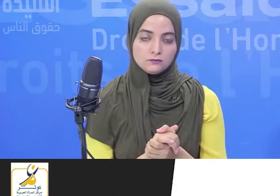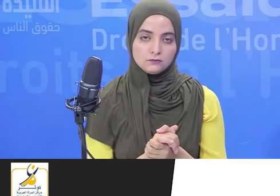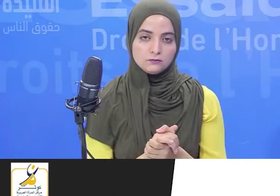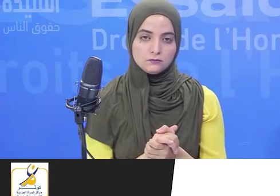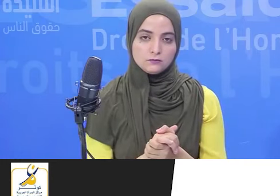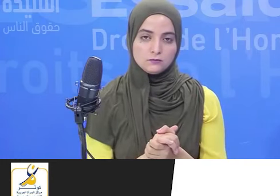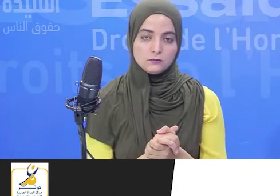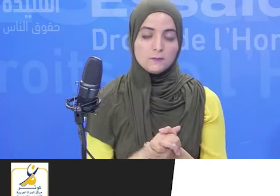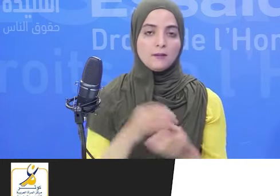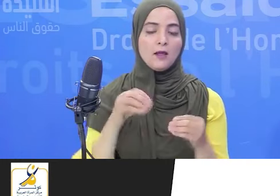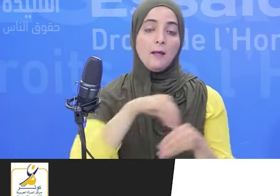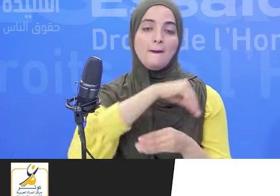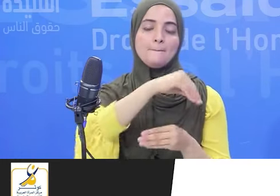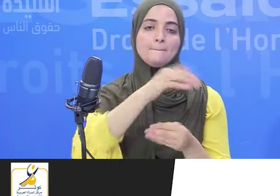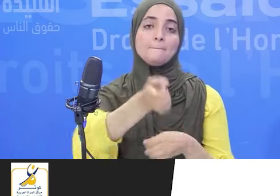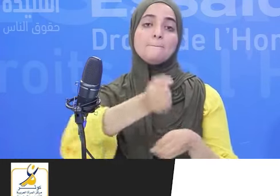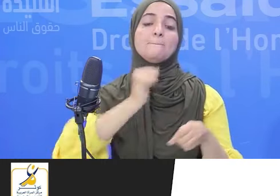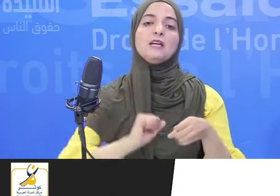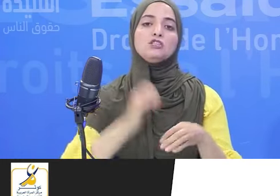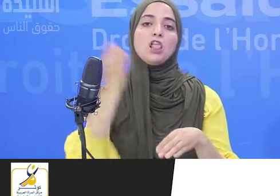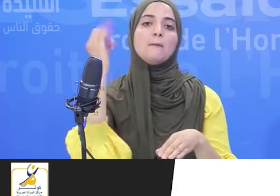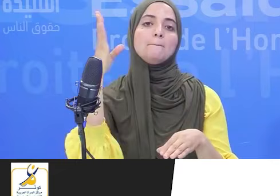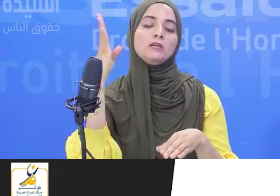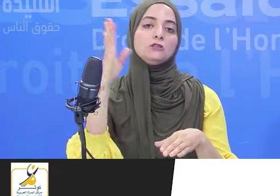بيجا أربعة مقاعد